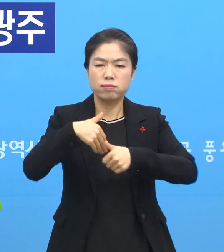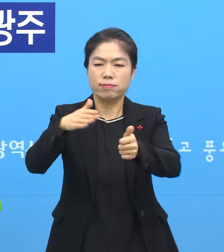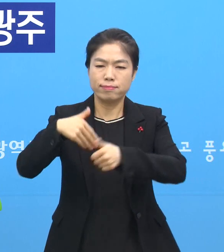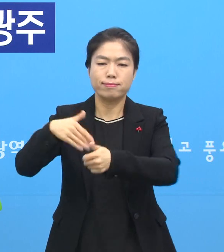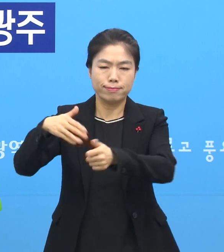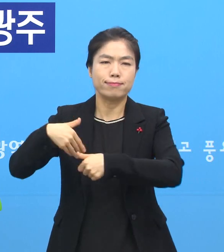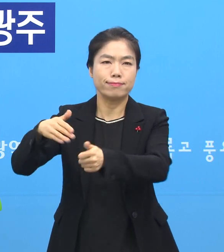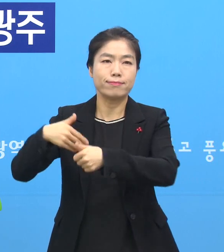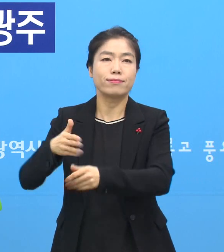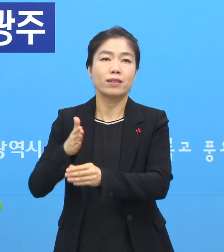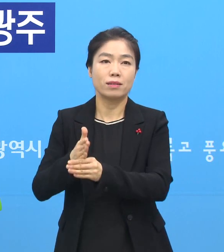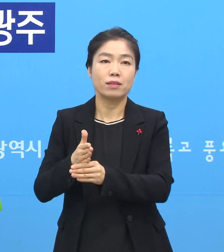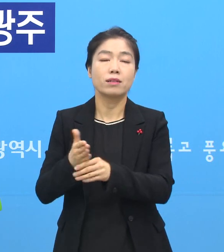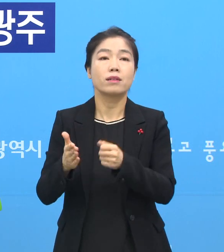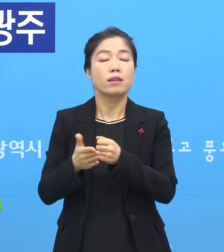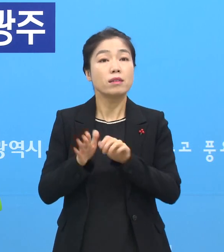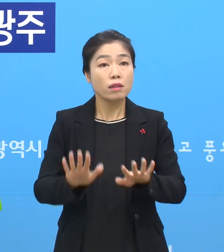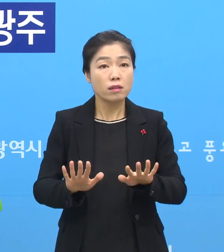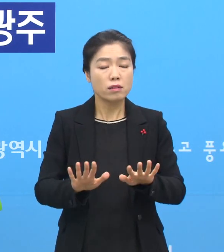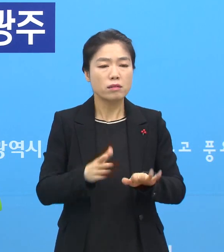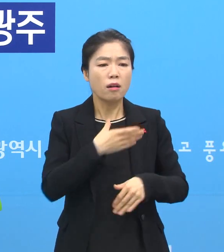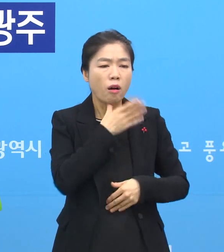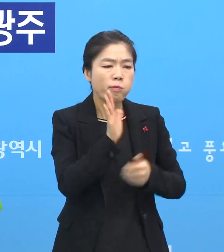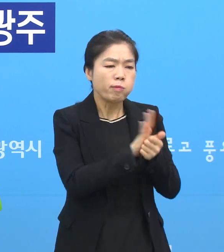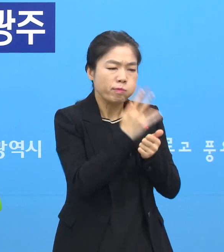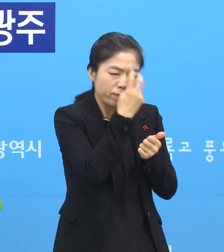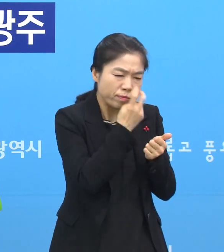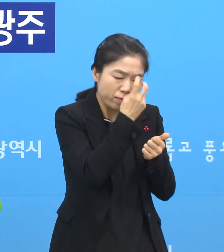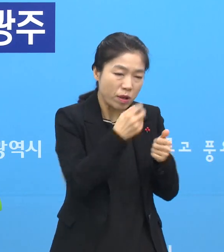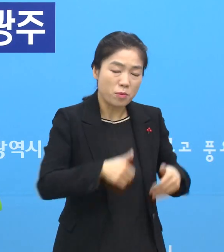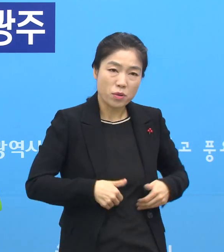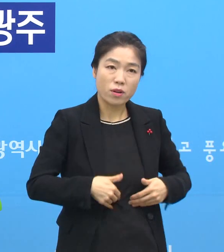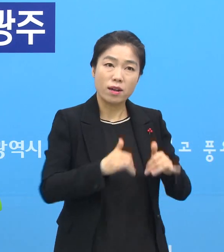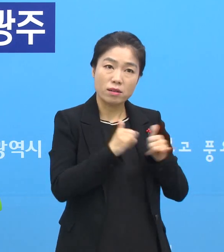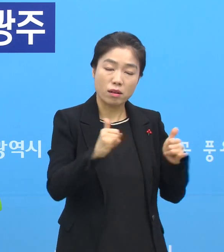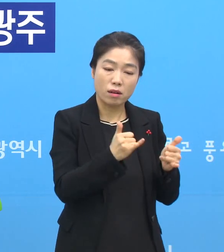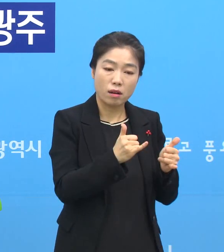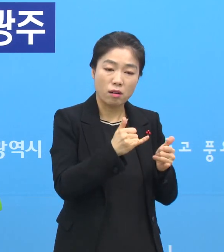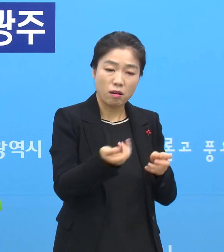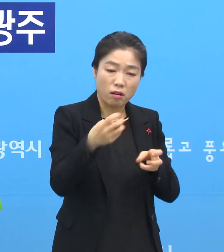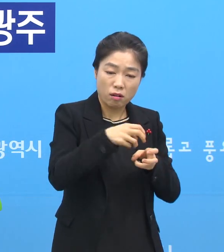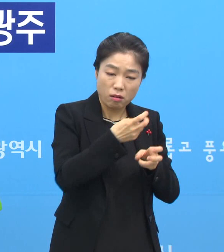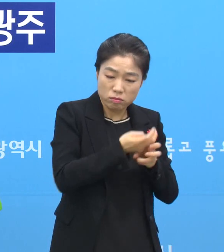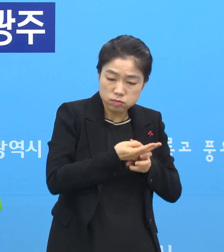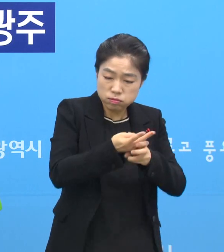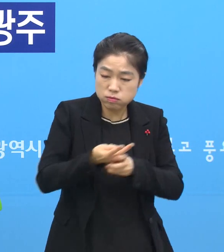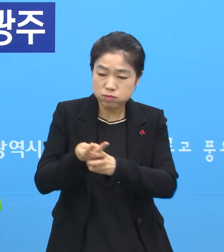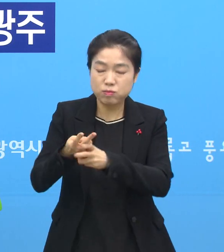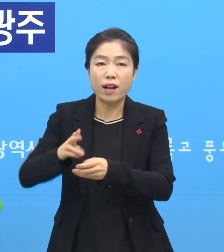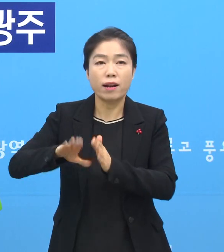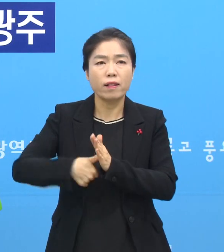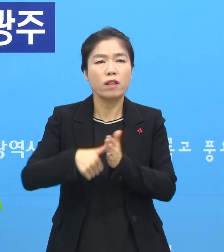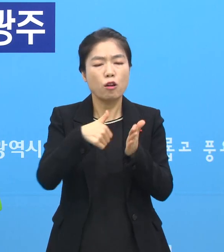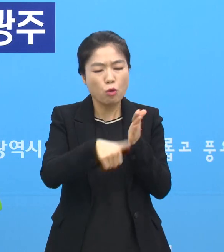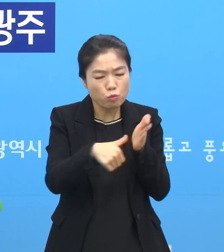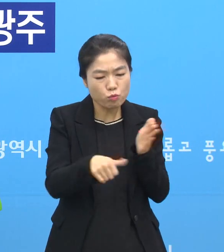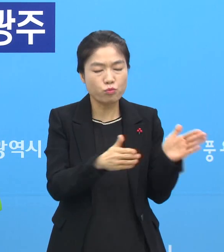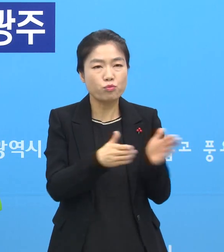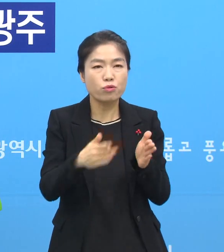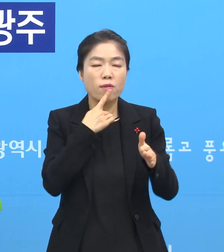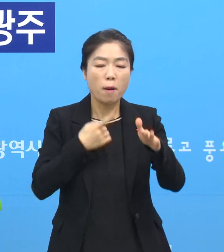진행되고 있습니다. 그런데 요양 환자 같은 경우 환자를 후송할 때 필요한 준비물이라든지